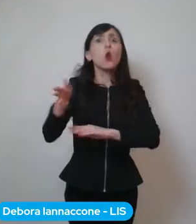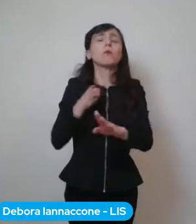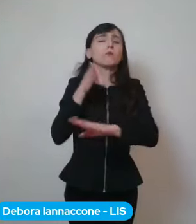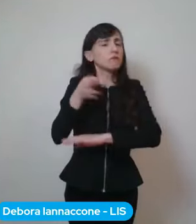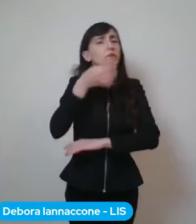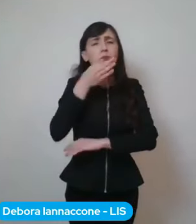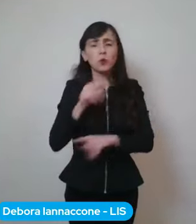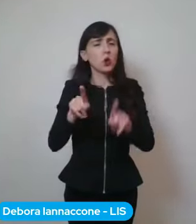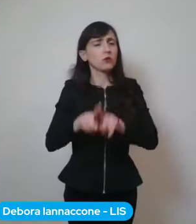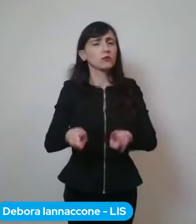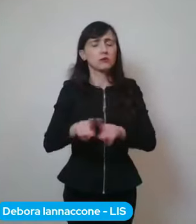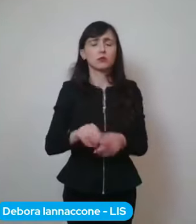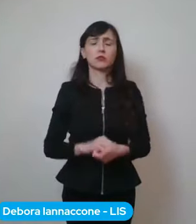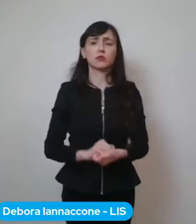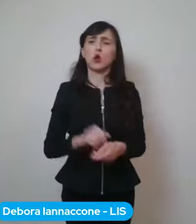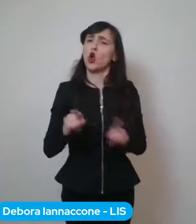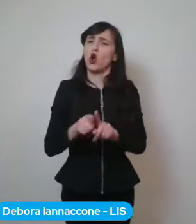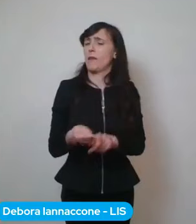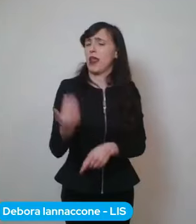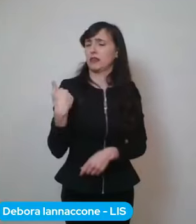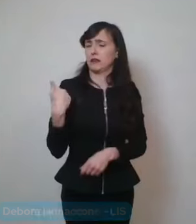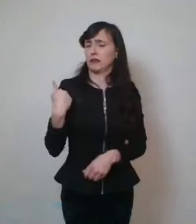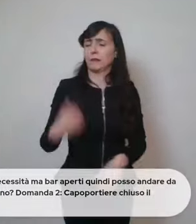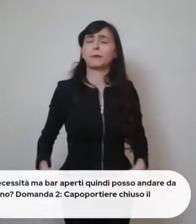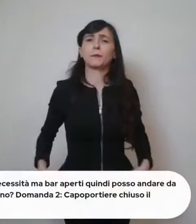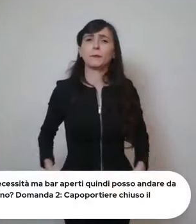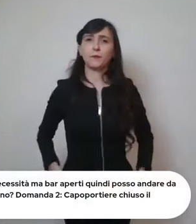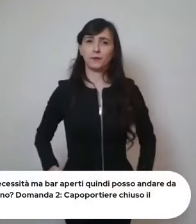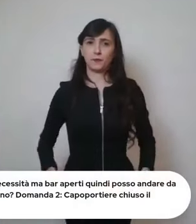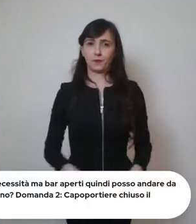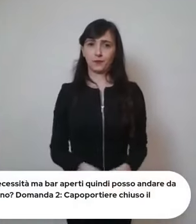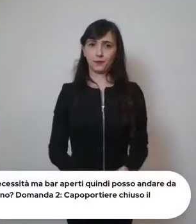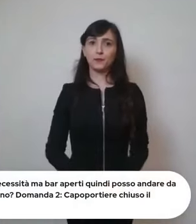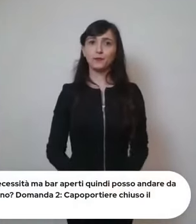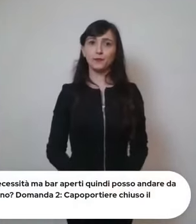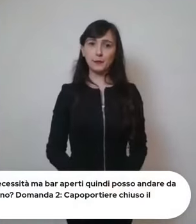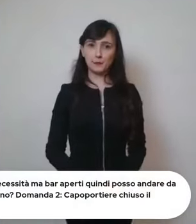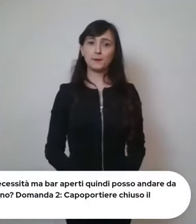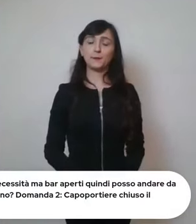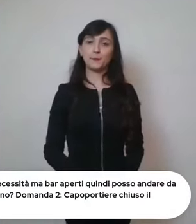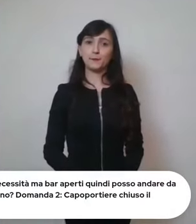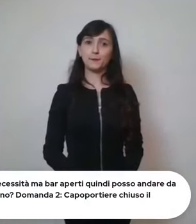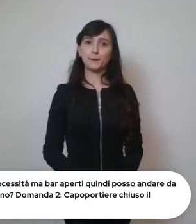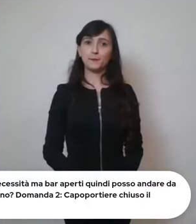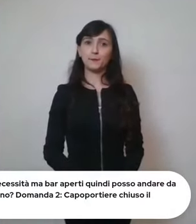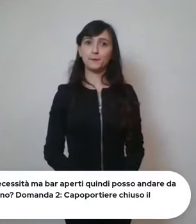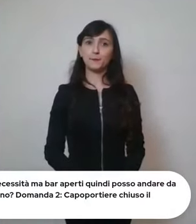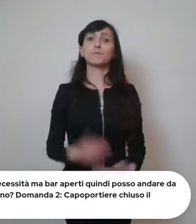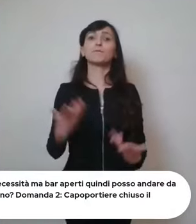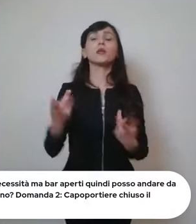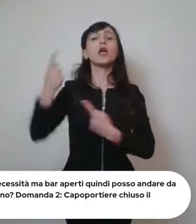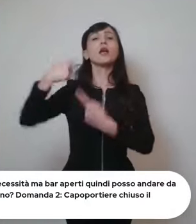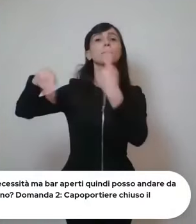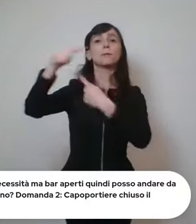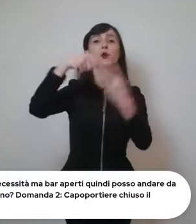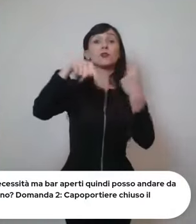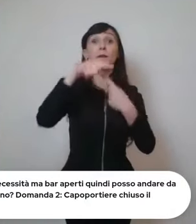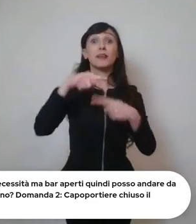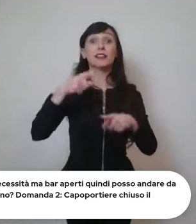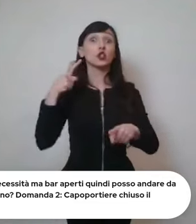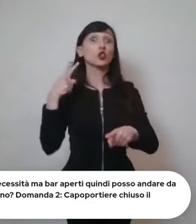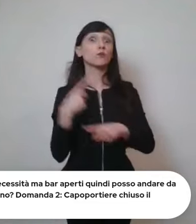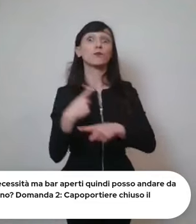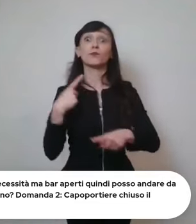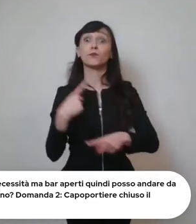anche la volta la volta precedente ehm spostamenti solo per necessità ma bar